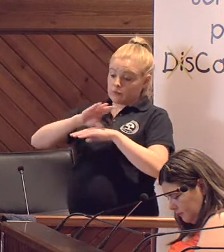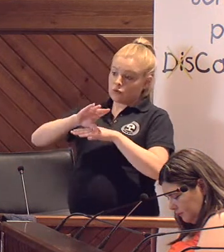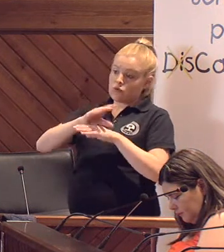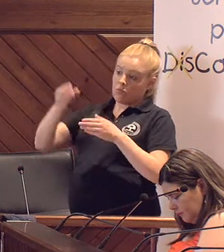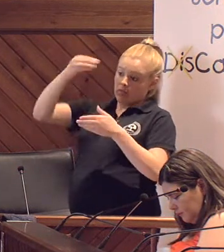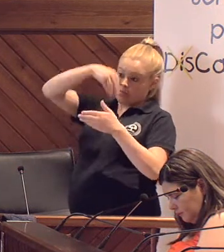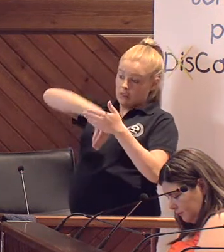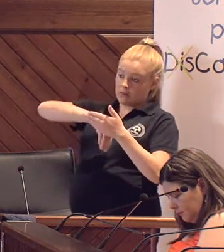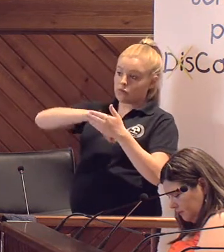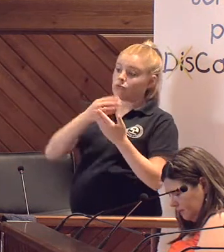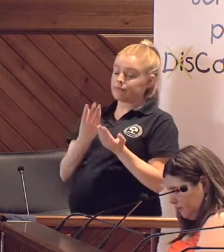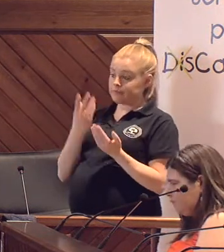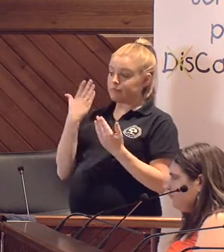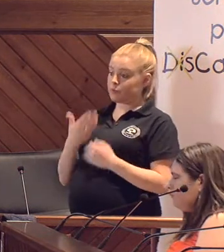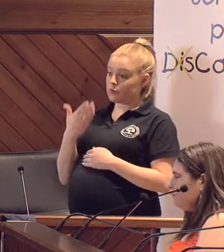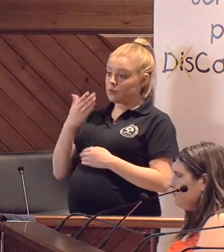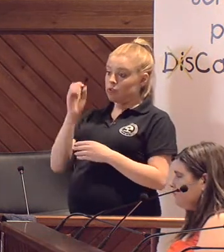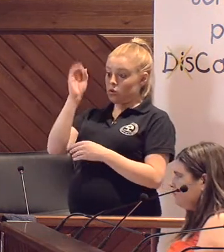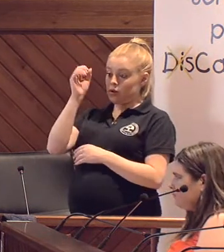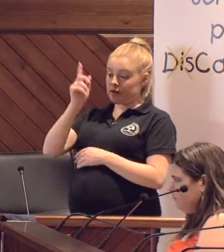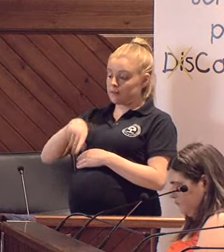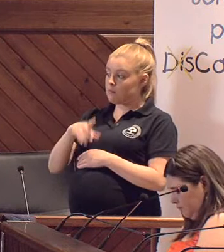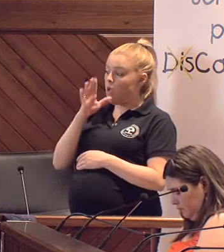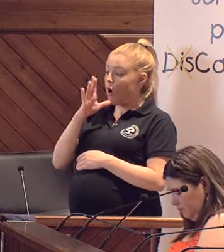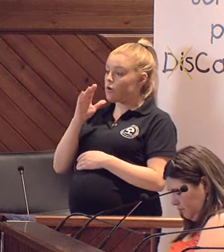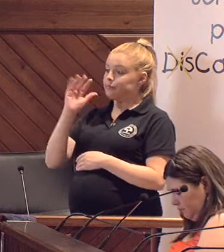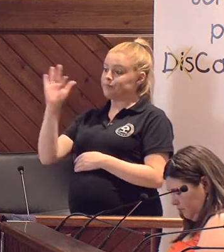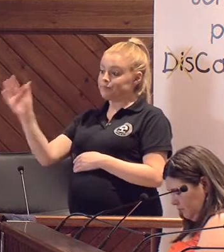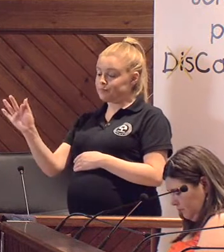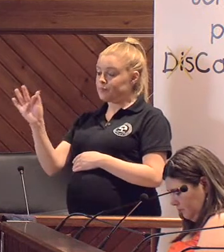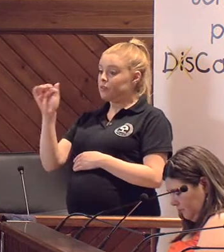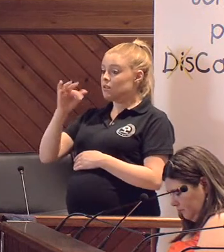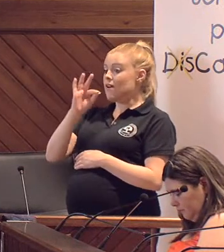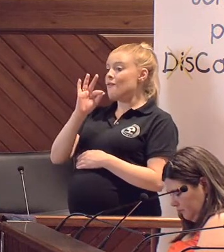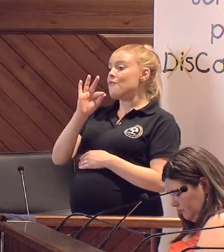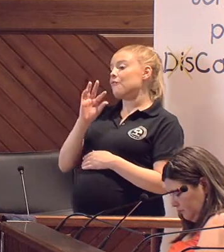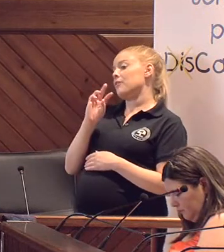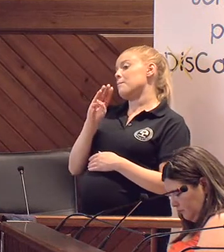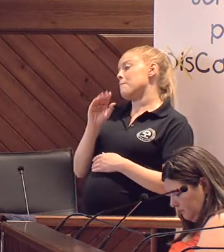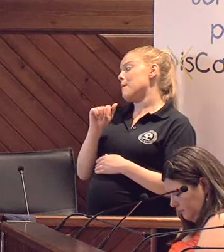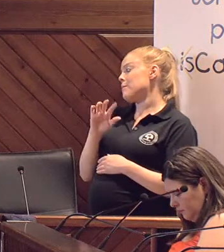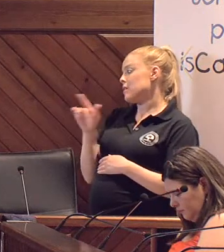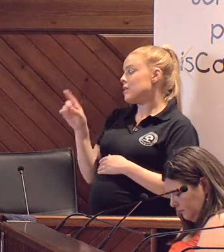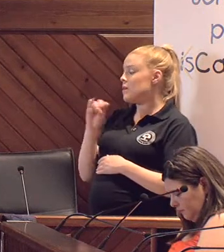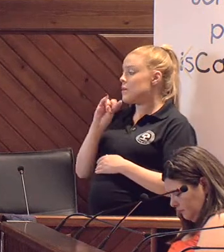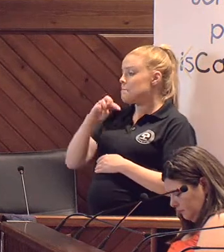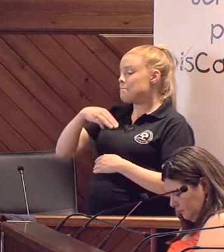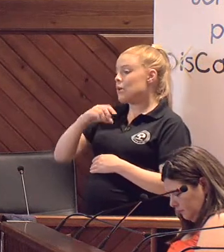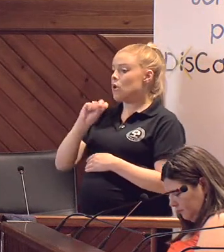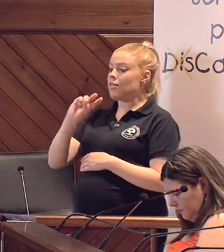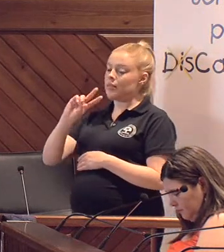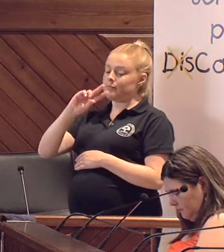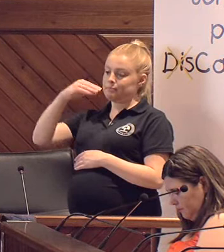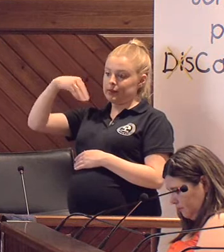de esta jornada. Y ellos son los que van a tener ahora la palabra. De FEPAMI nos acompaña Inmaculada Marín, como he dicho antes, vicepresidenta,